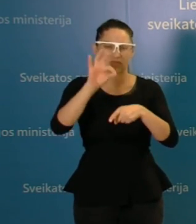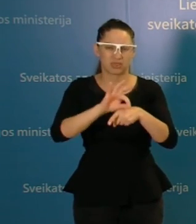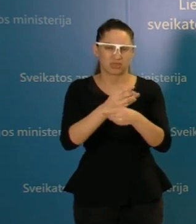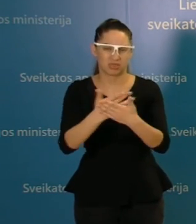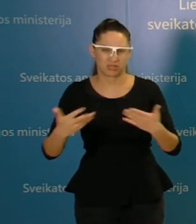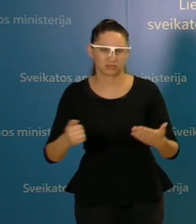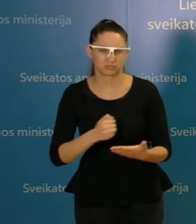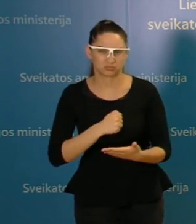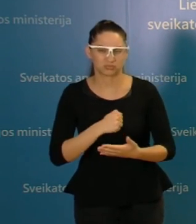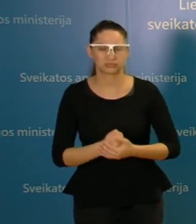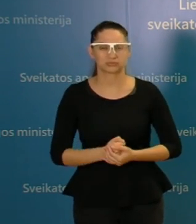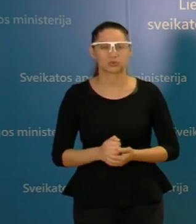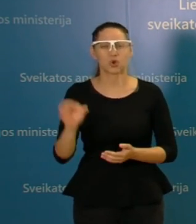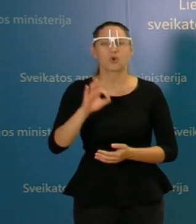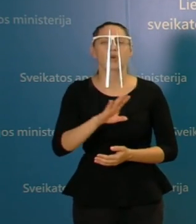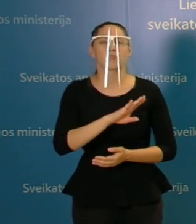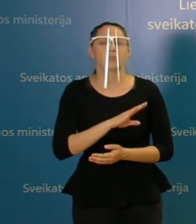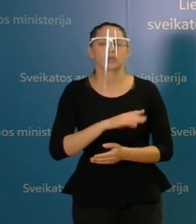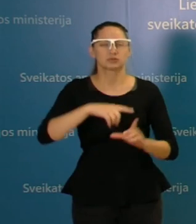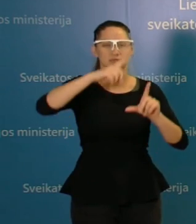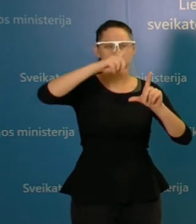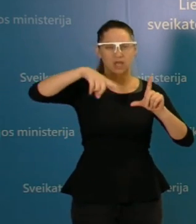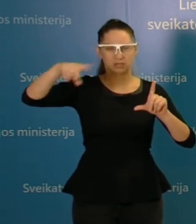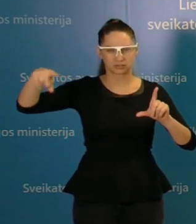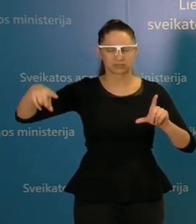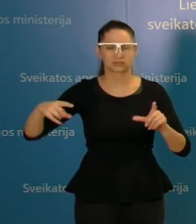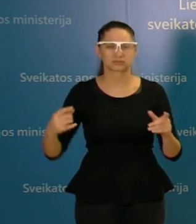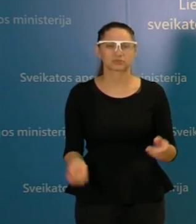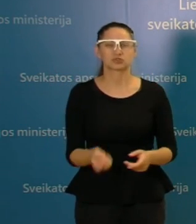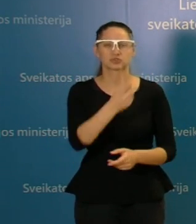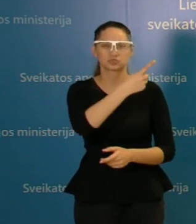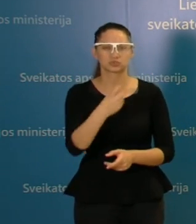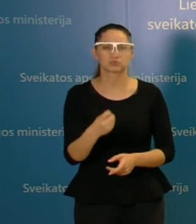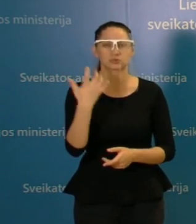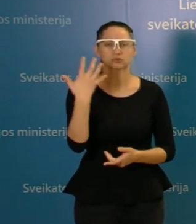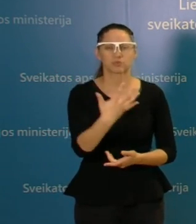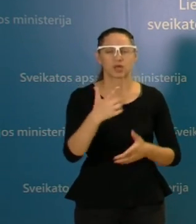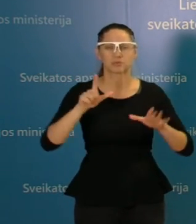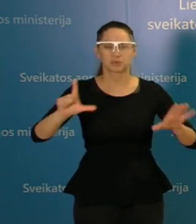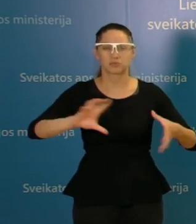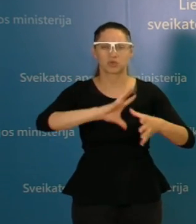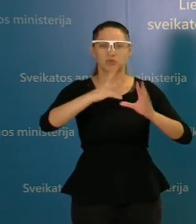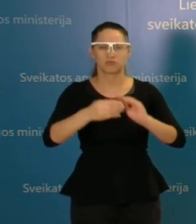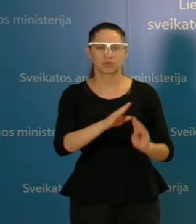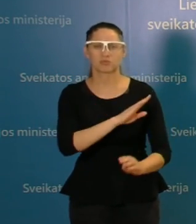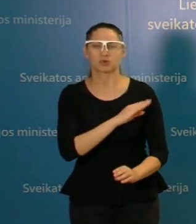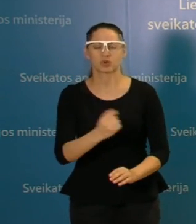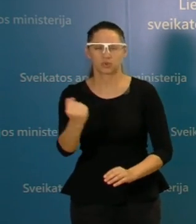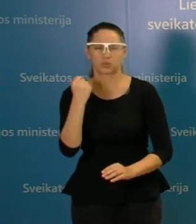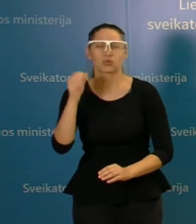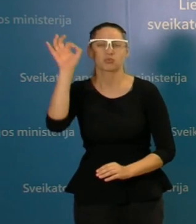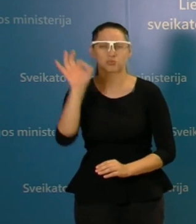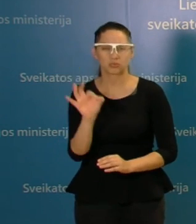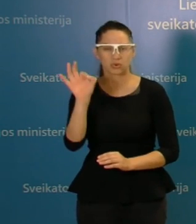Jeigu pažiūrėti visus mirusios asmenys, kurie yra šiai dienai registruoti, 157, tai didžioji dalis mirusiųjų